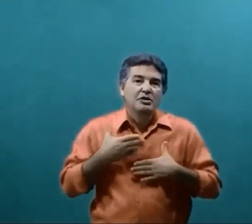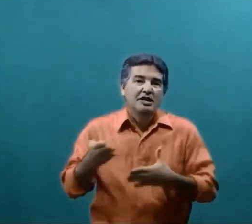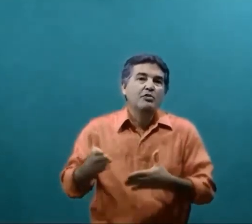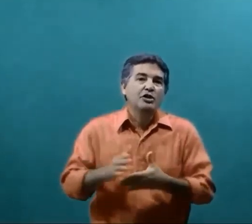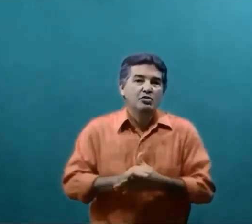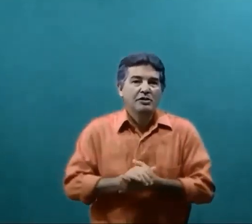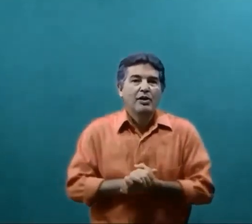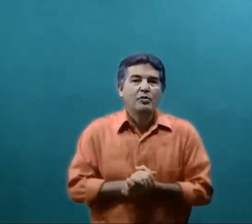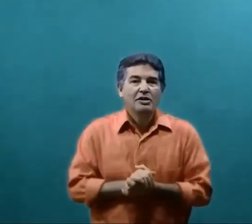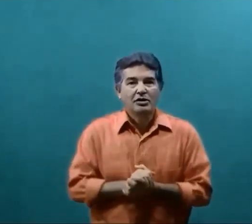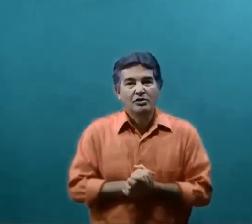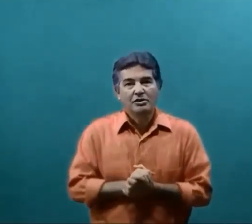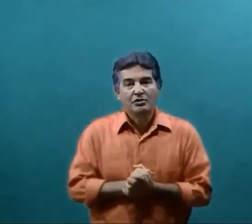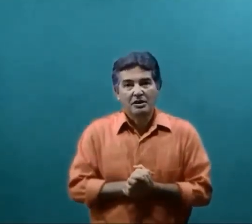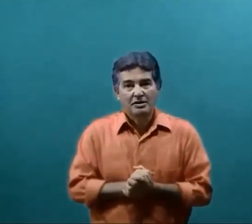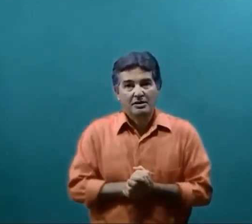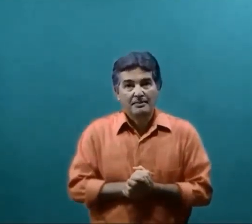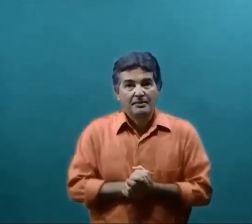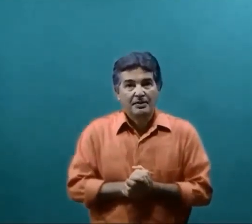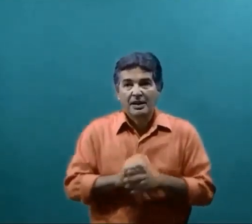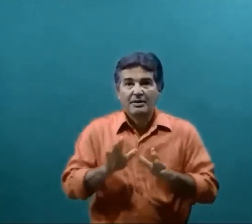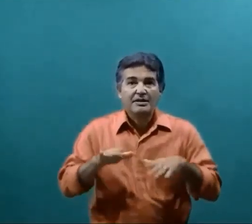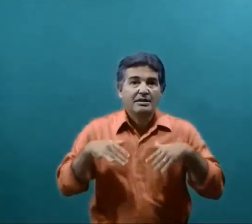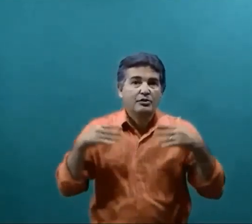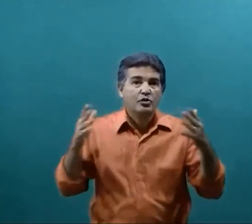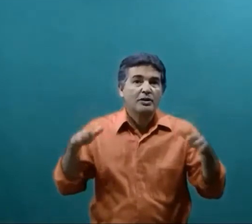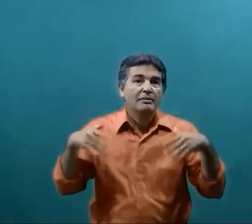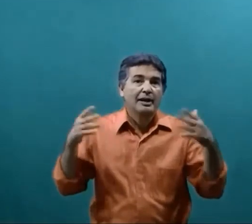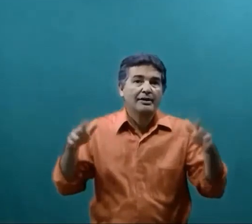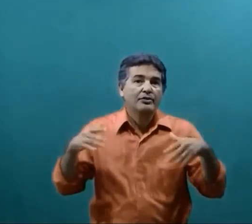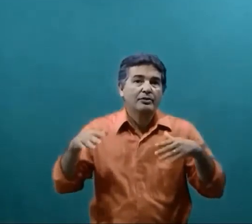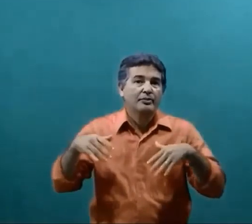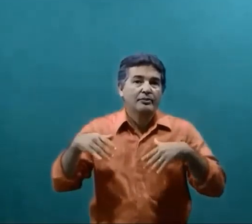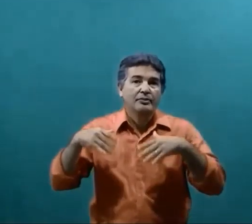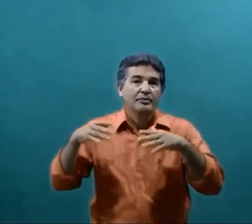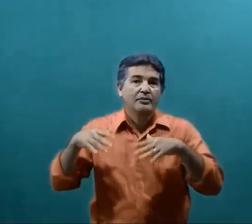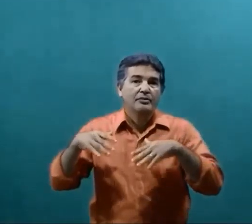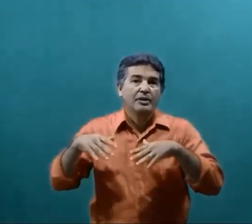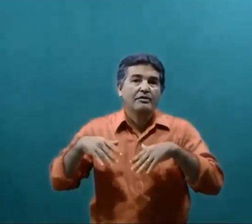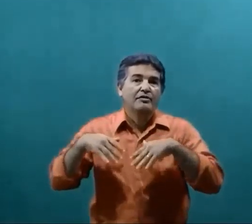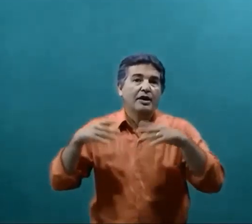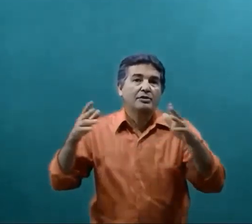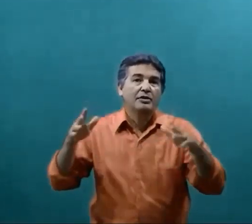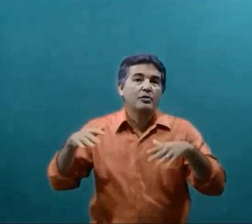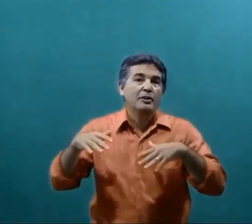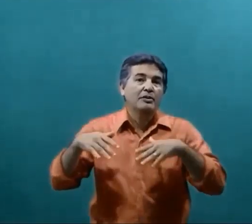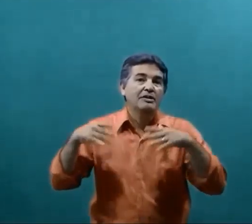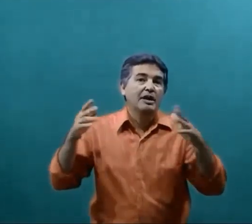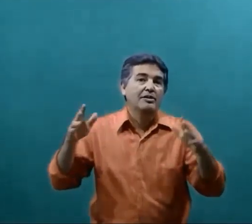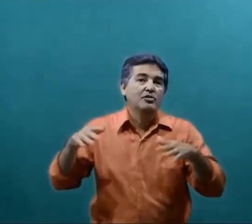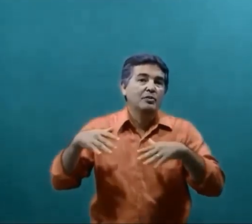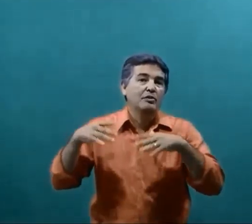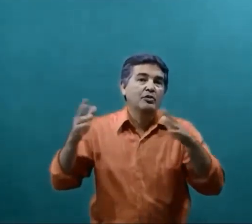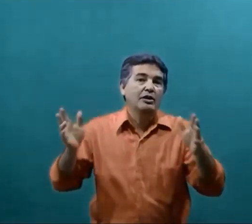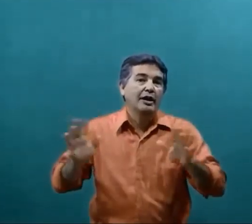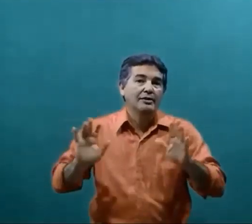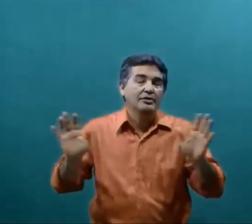a sua saúde Quando é acometido De uma doença Termina sendo sublimado Pela falta Ou pelo excesso Ou pelo cuidado